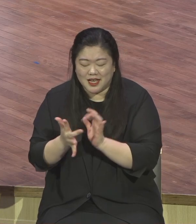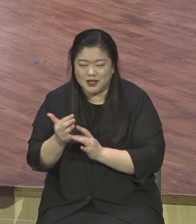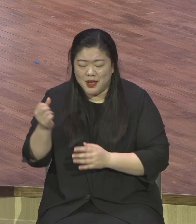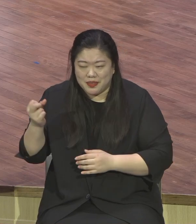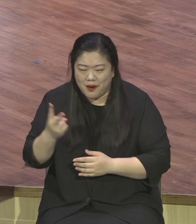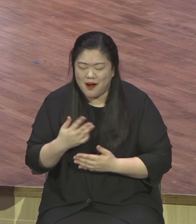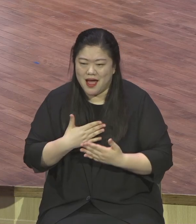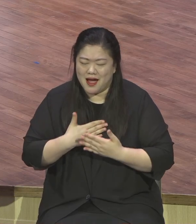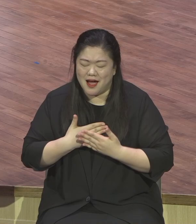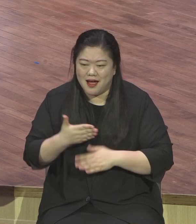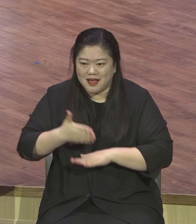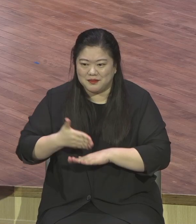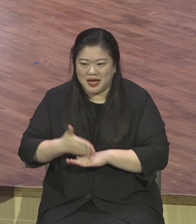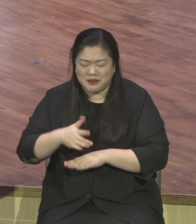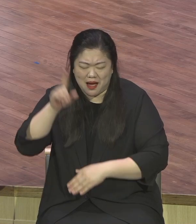잔치 현장이 천국이다